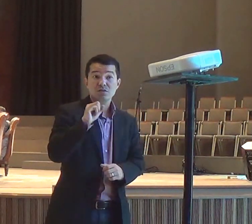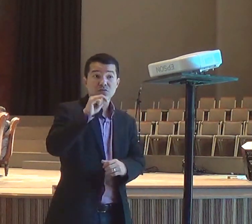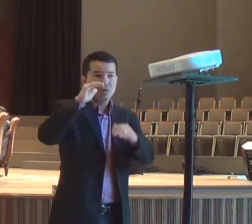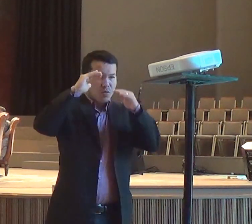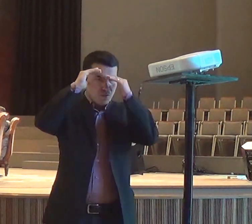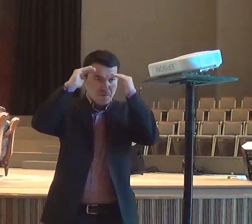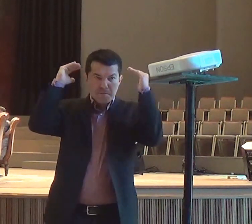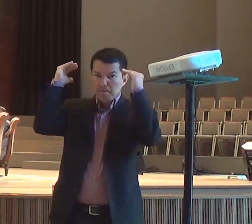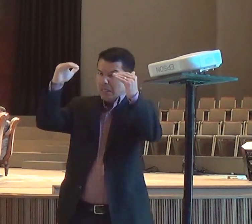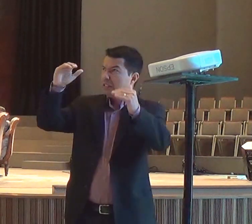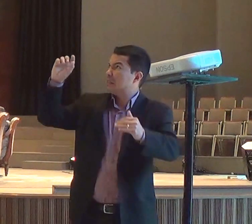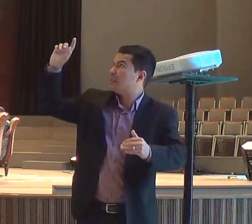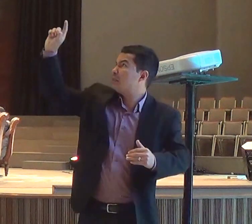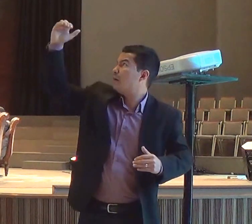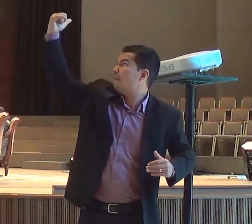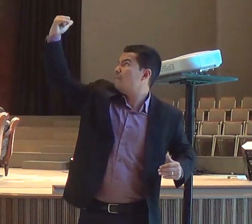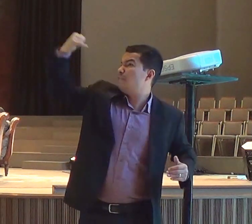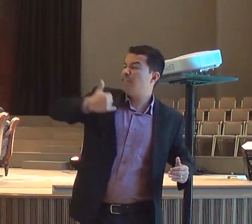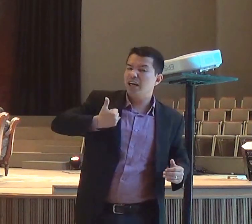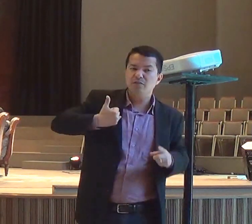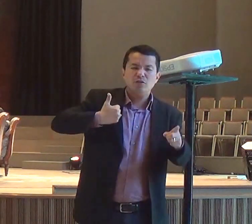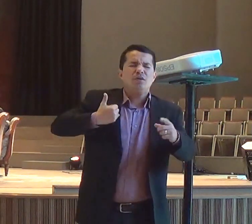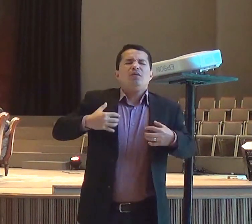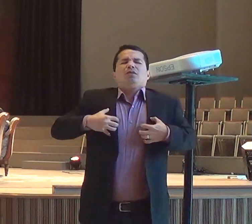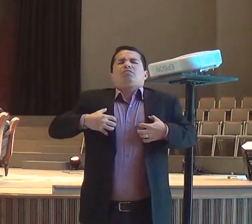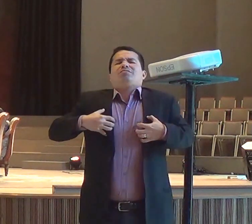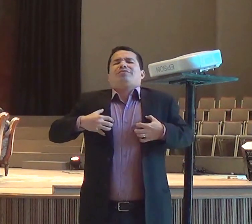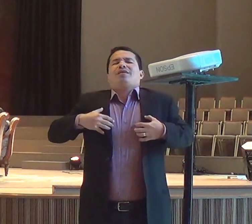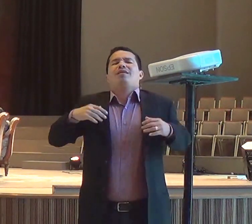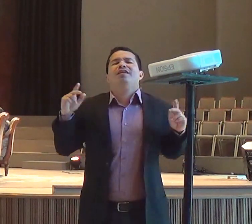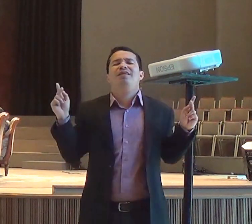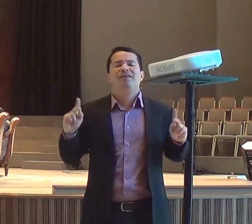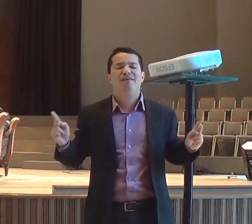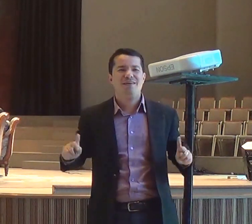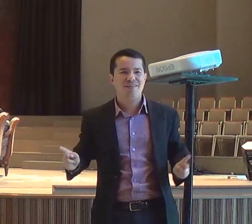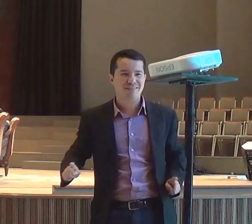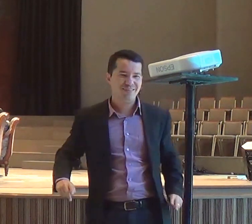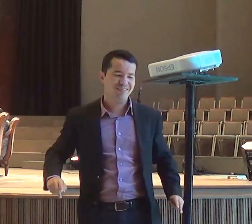quarta coisa, que esse texto, me ensina, eu acho, tremendo isso,